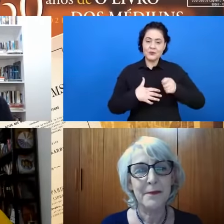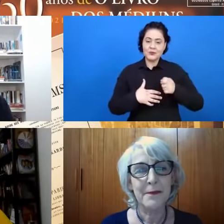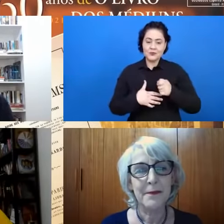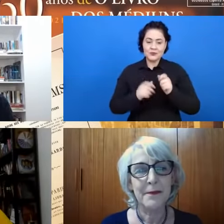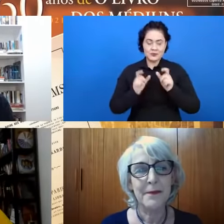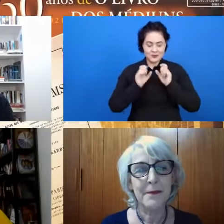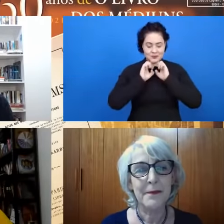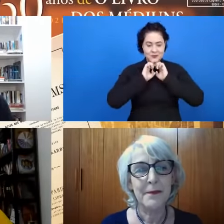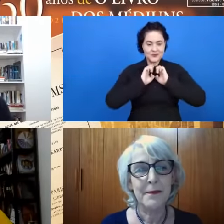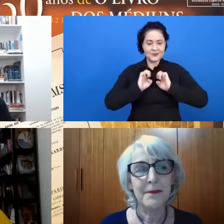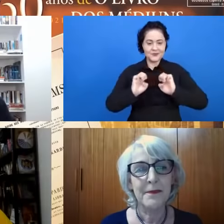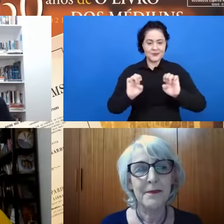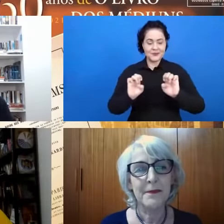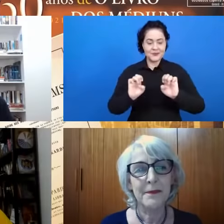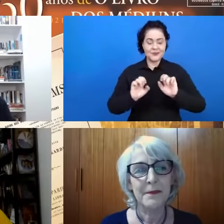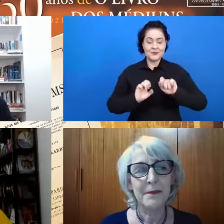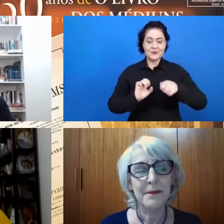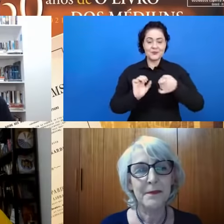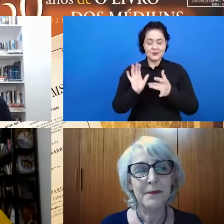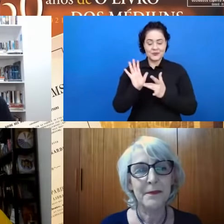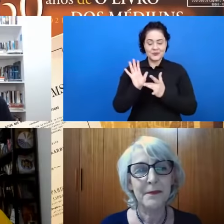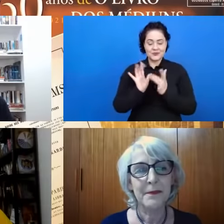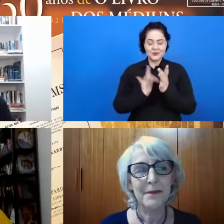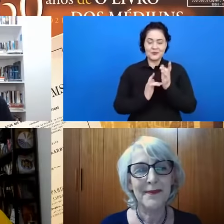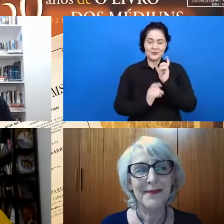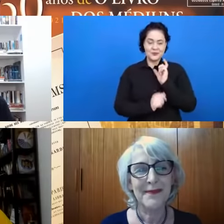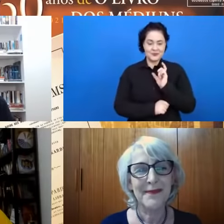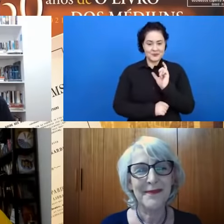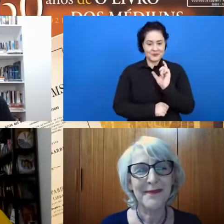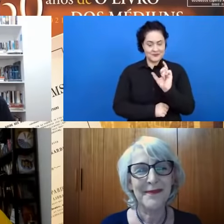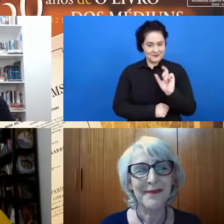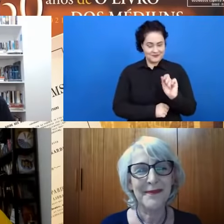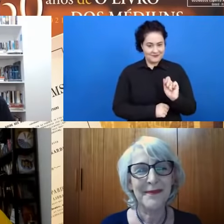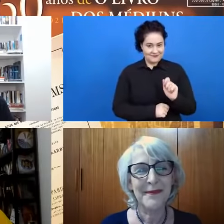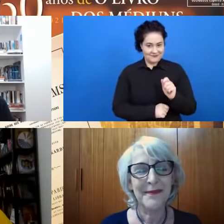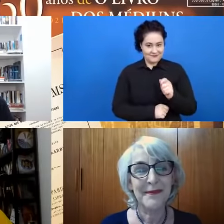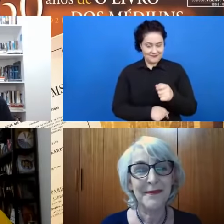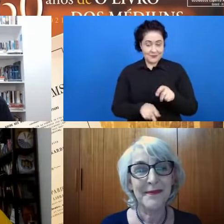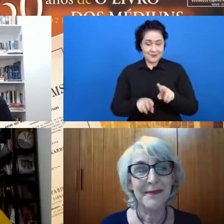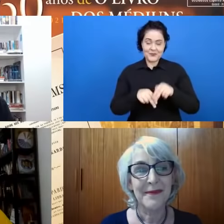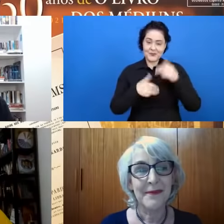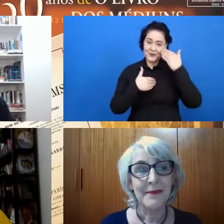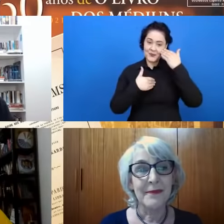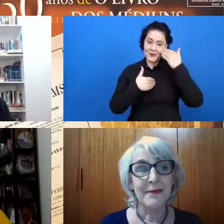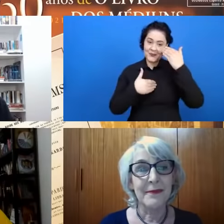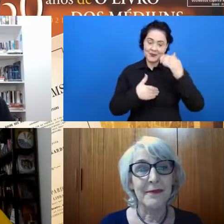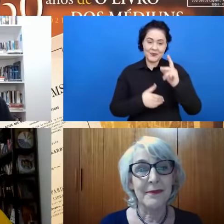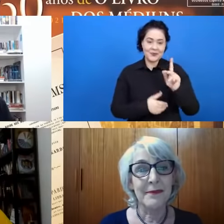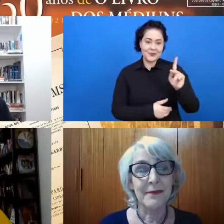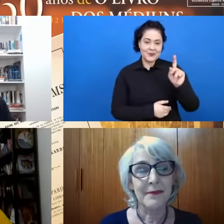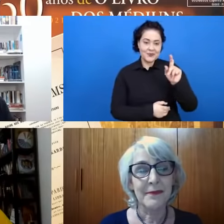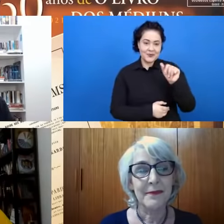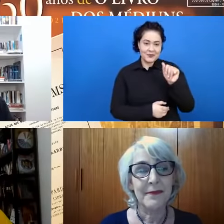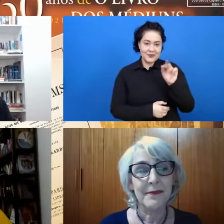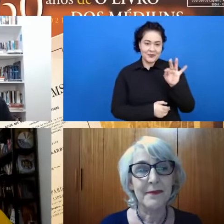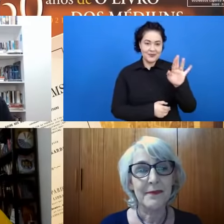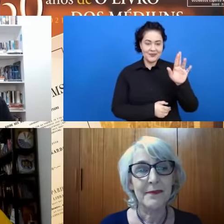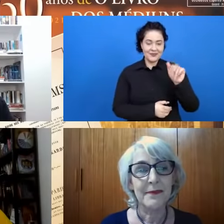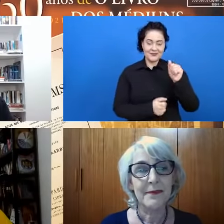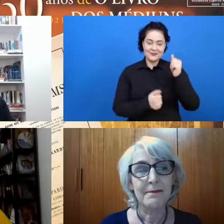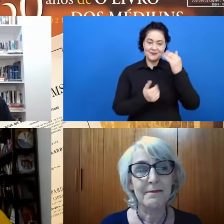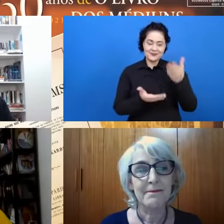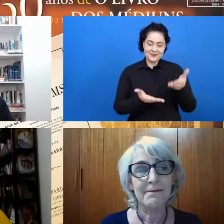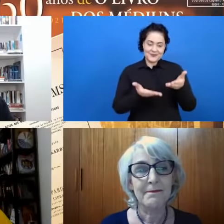de Jesus, como nos diz o que ele demana. Então, agradeço a pessoa da Cátia o convite que nos foi